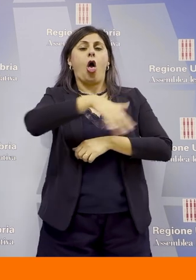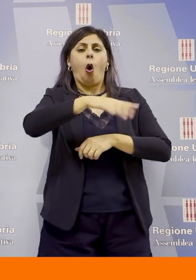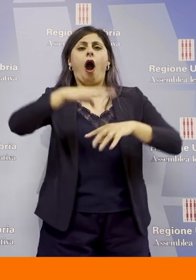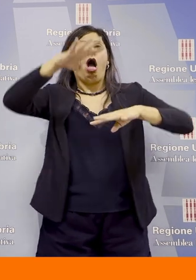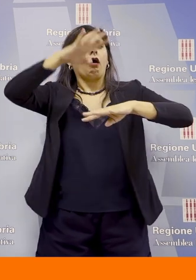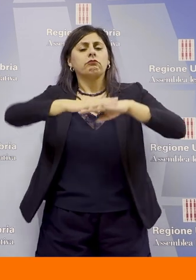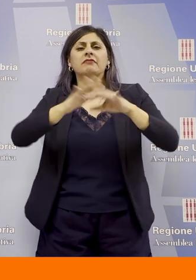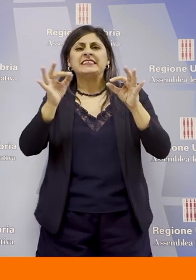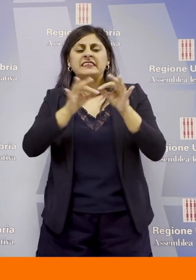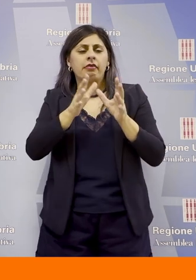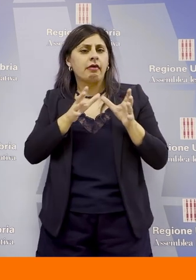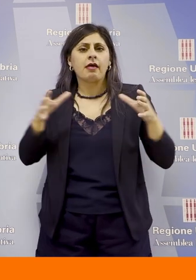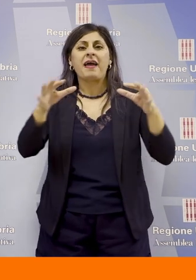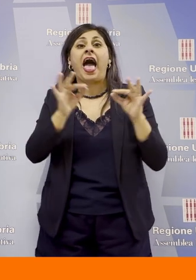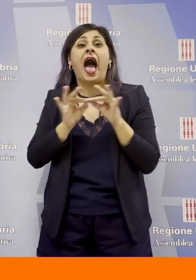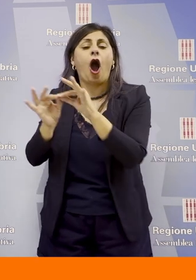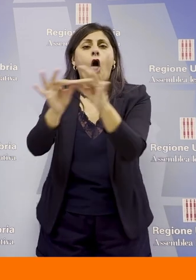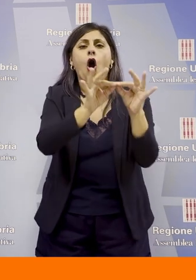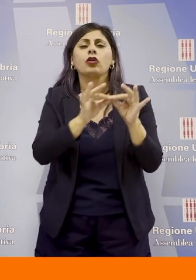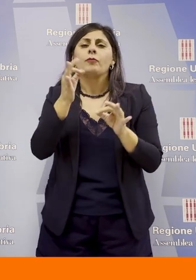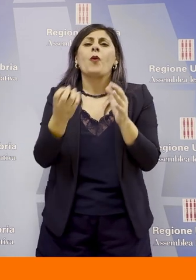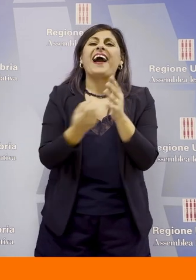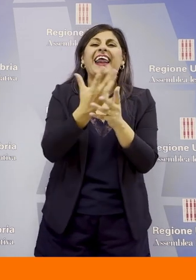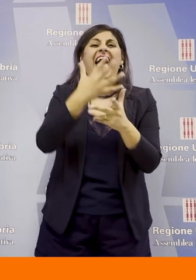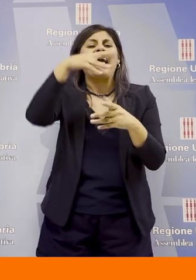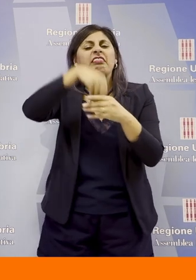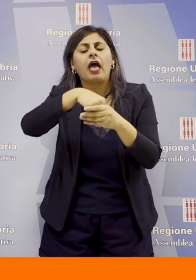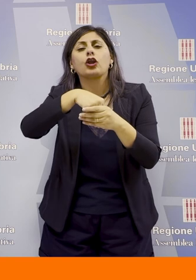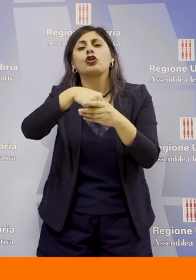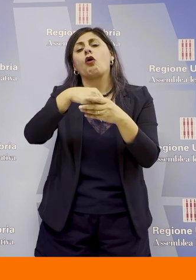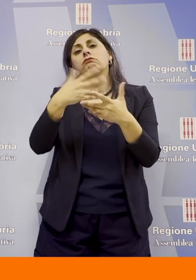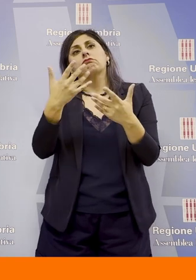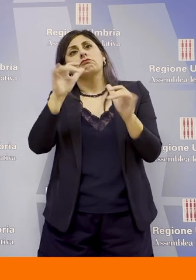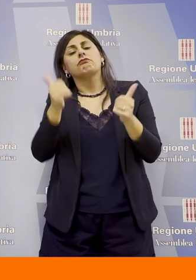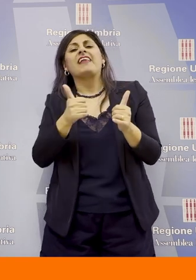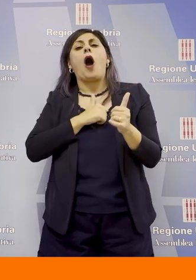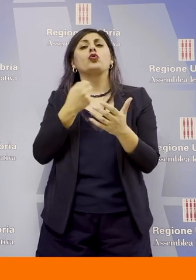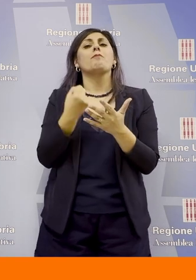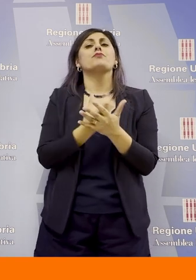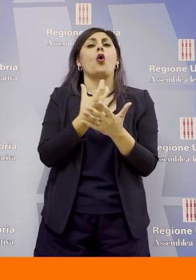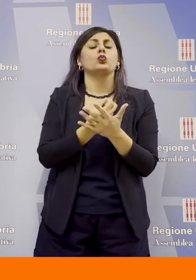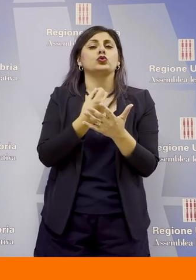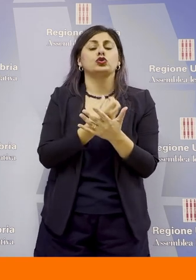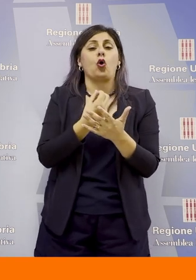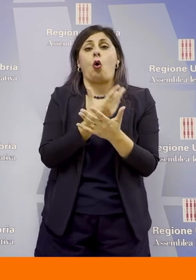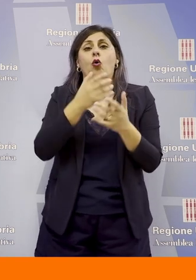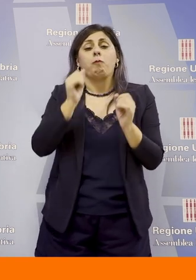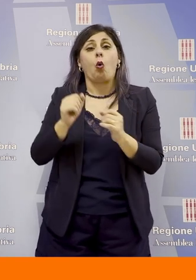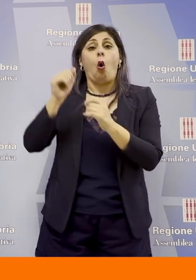si accordano per creare al proprio interno delle forme appunto di autoproduzione quindi tramite eolico